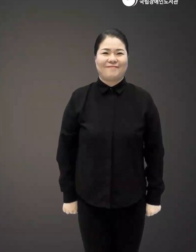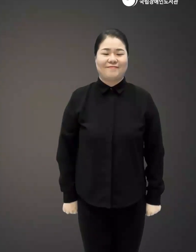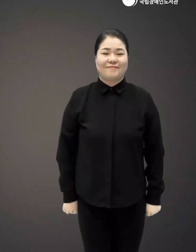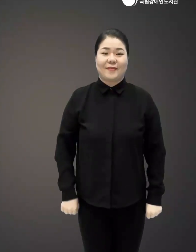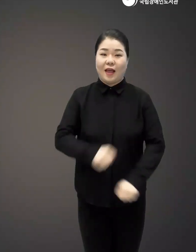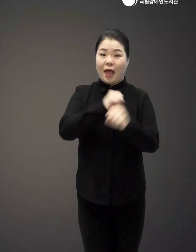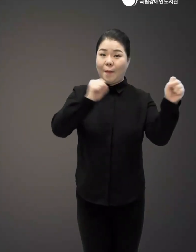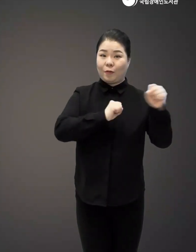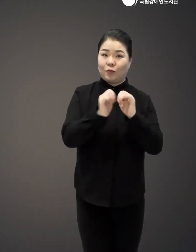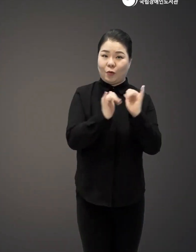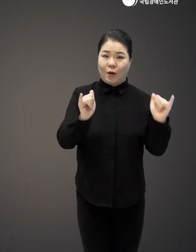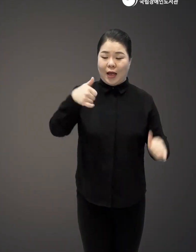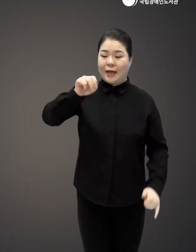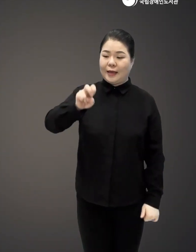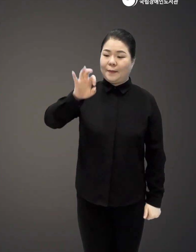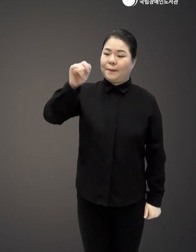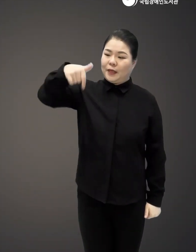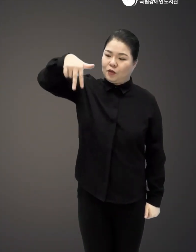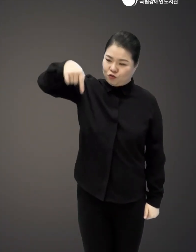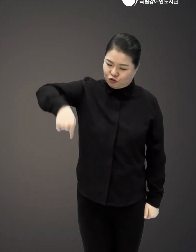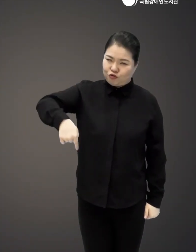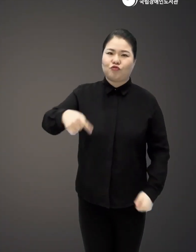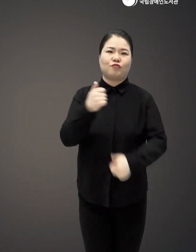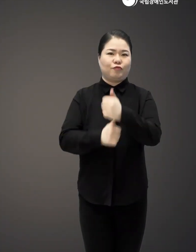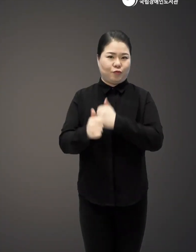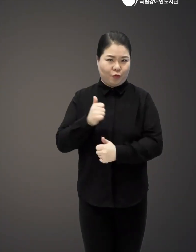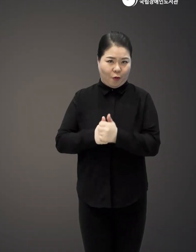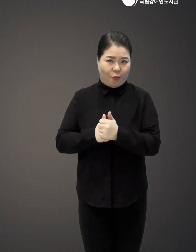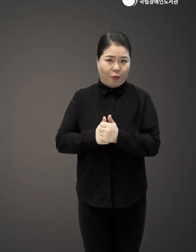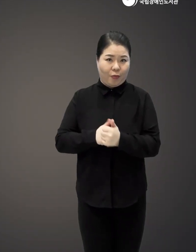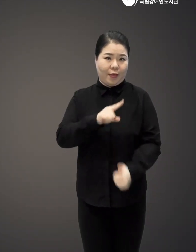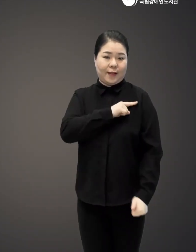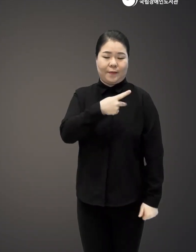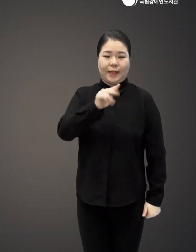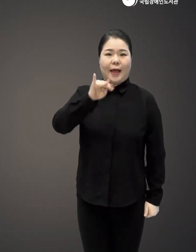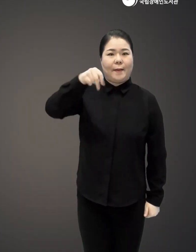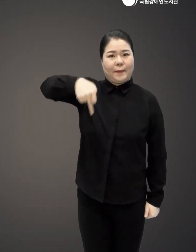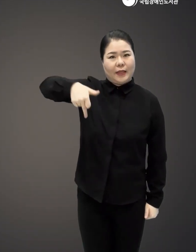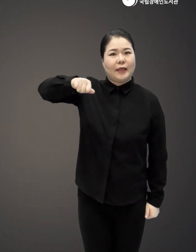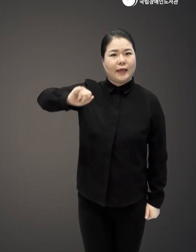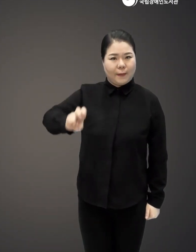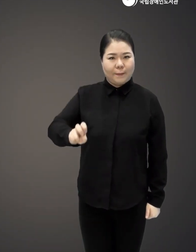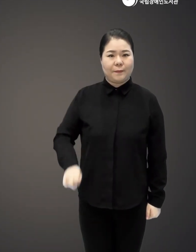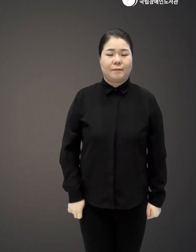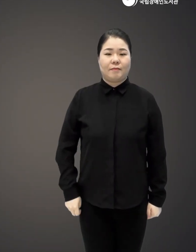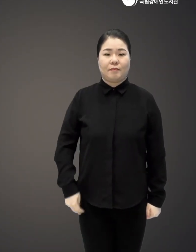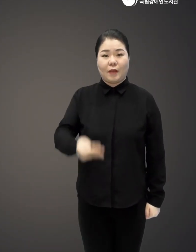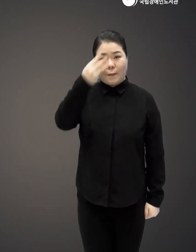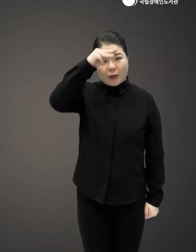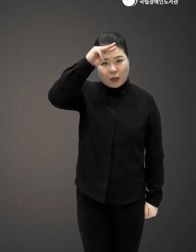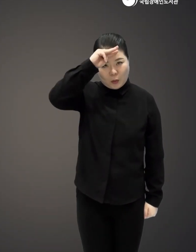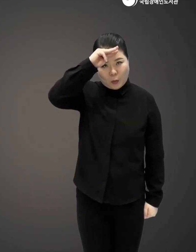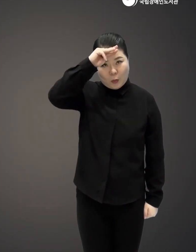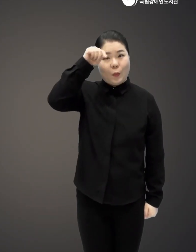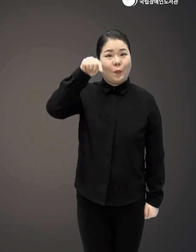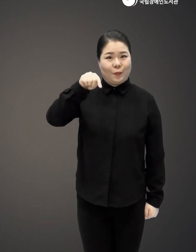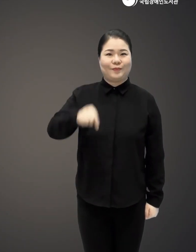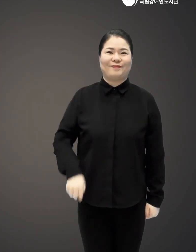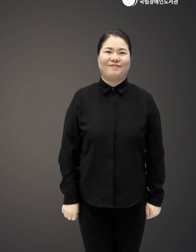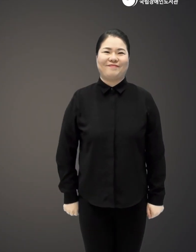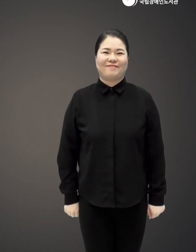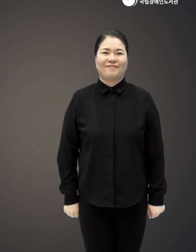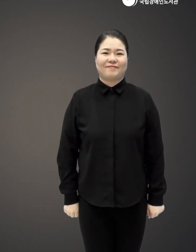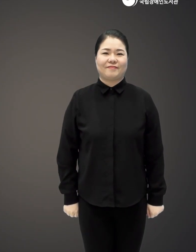독립운동가 김익주의 후선 다빗킴 멕시코, 멕시코시티